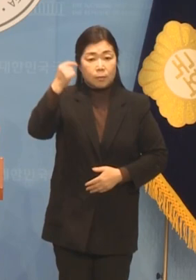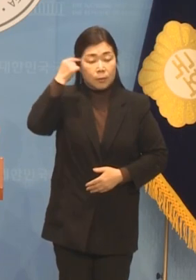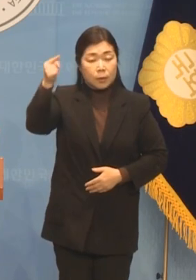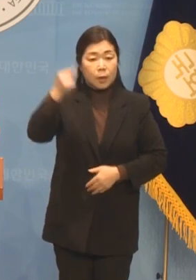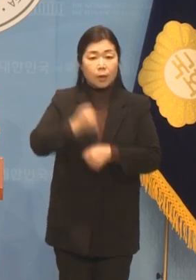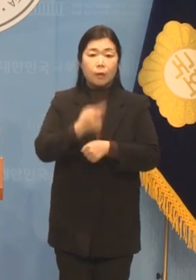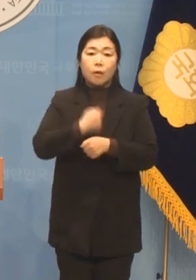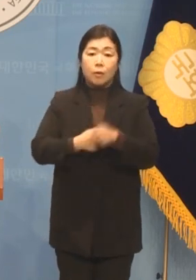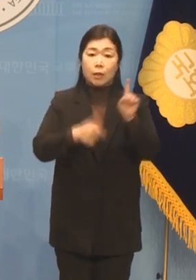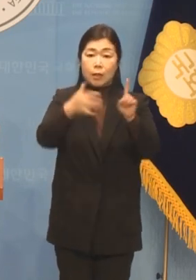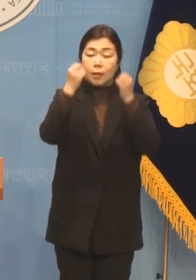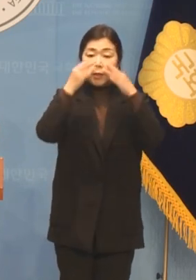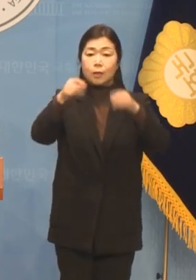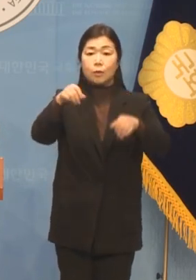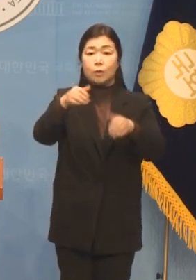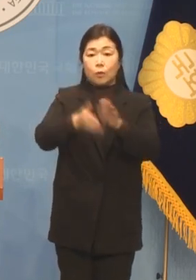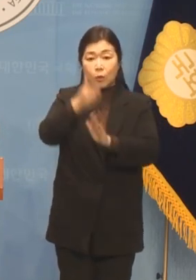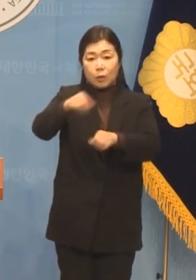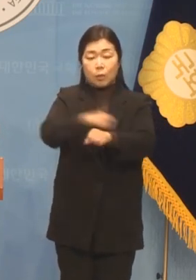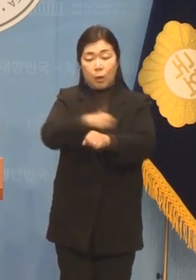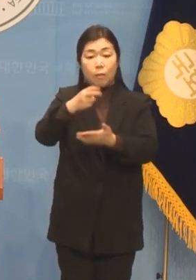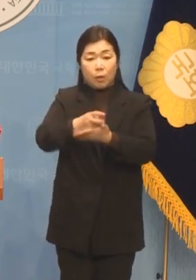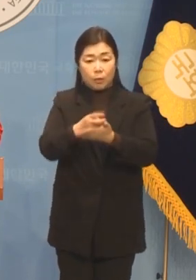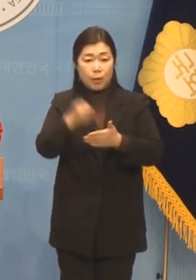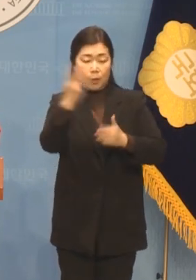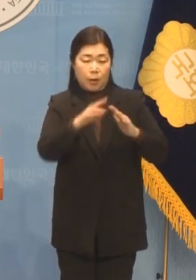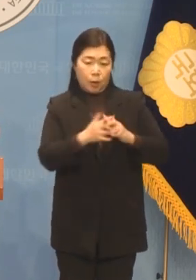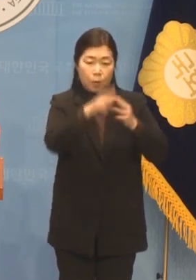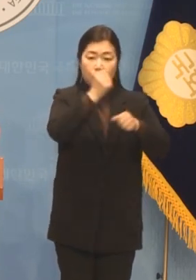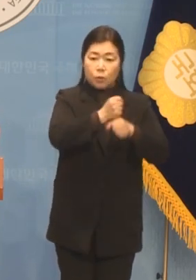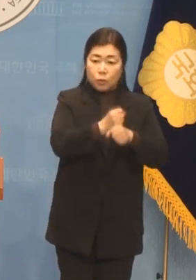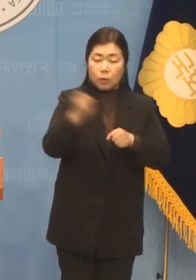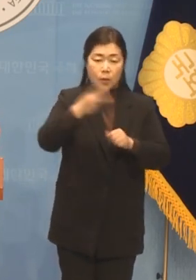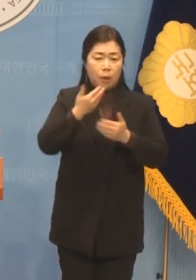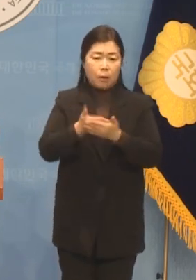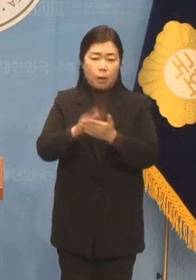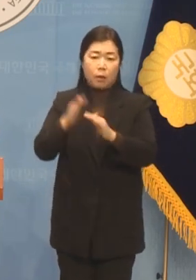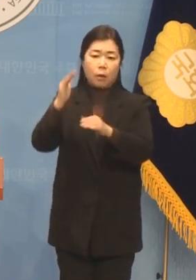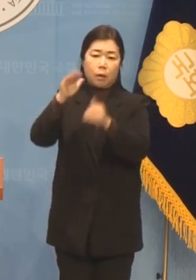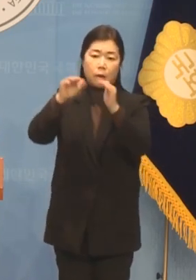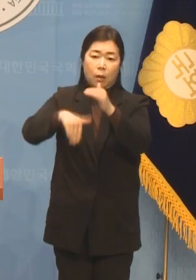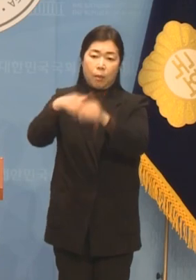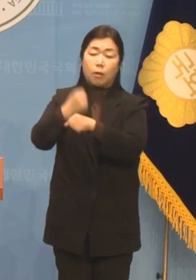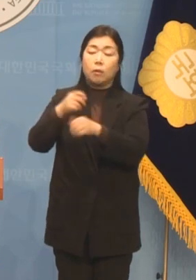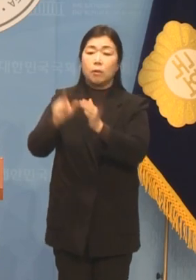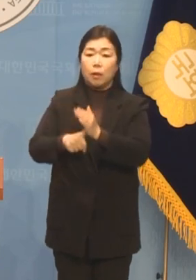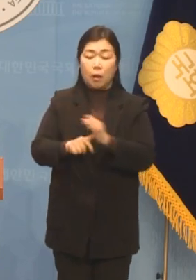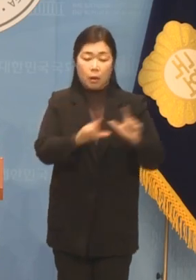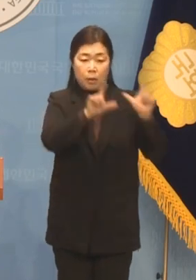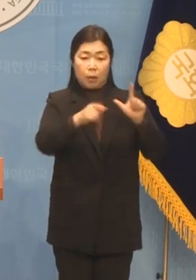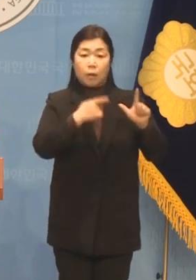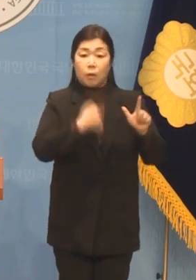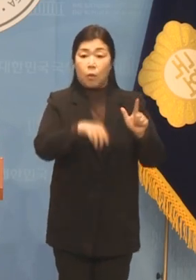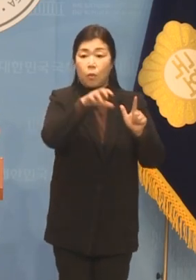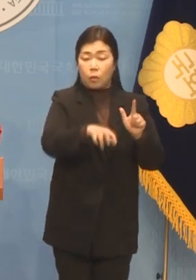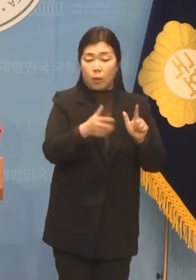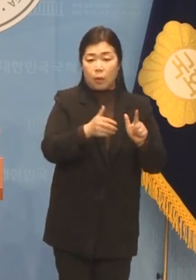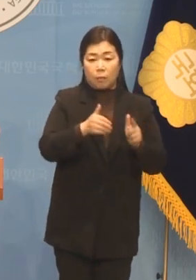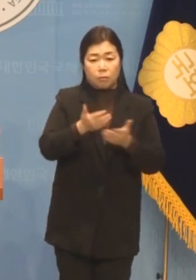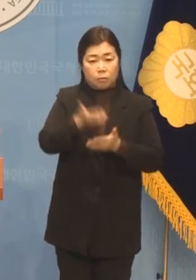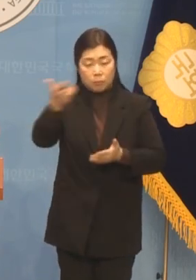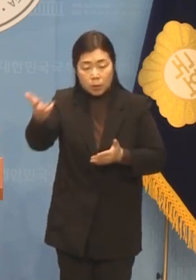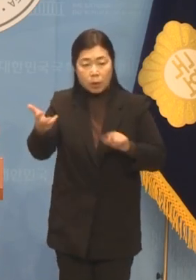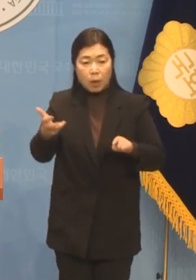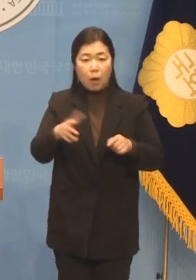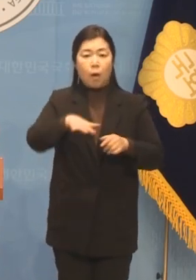신도시 특별법에는 재건축 재개발로 거주지를 이전해야만 했던 세입자에게 분양권을 우선 공급하는